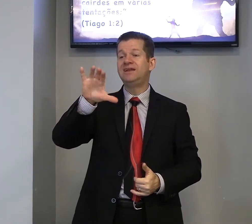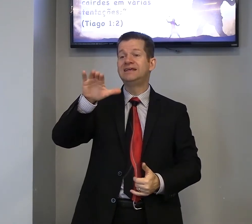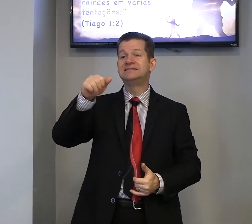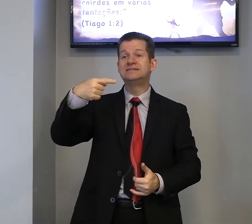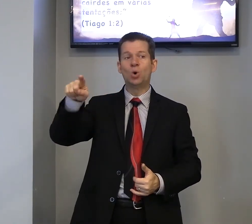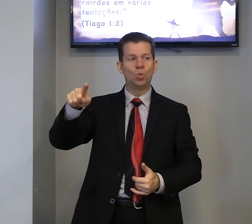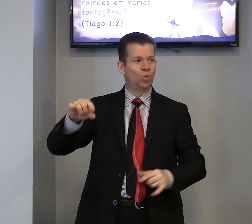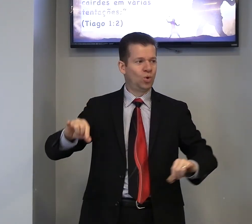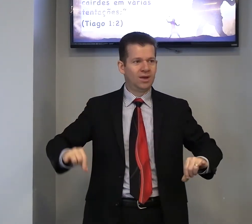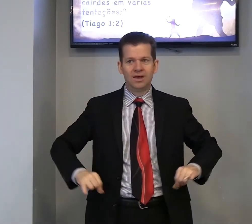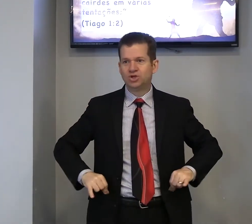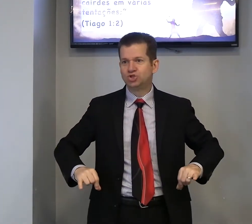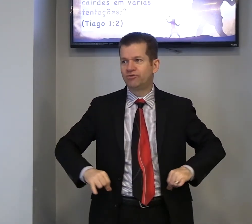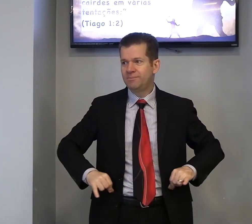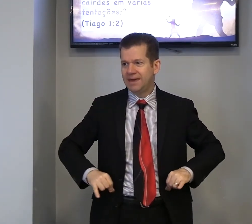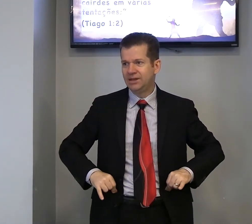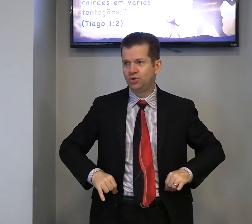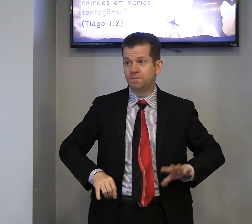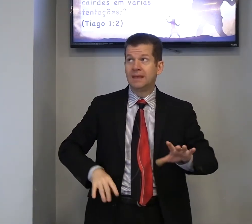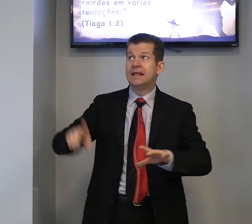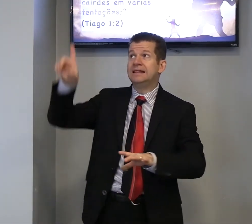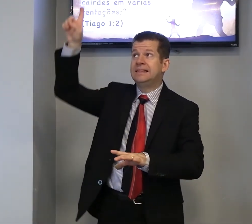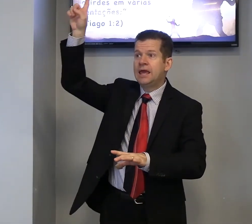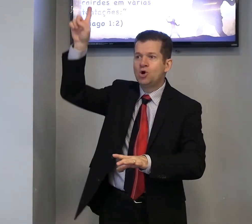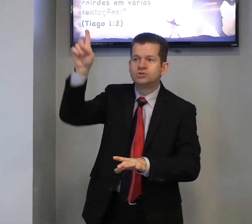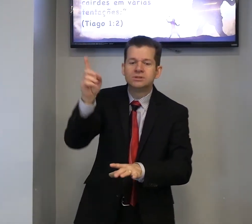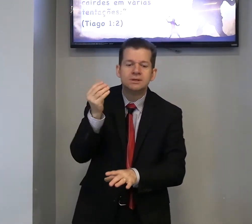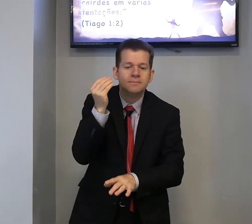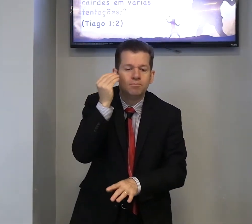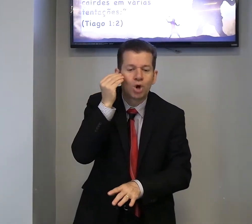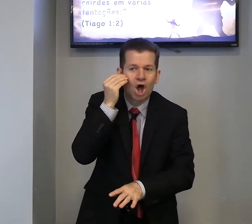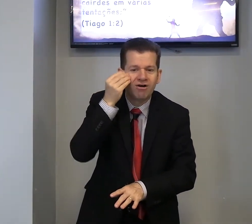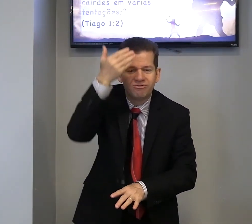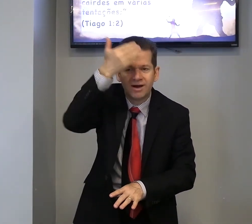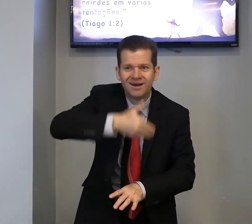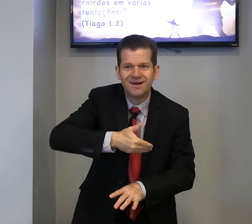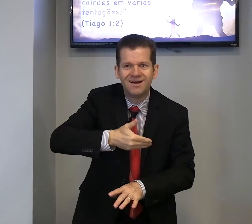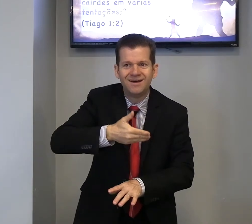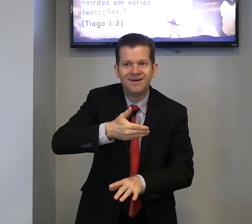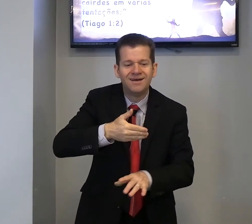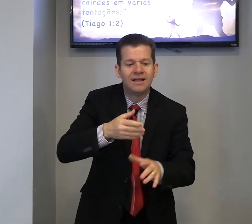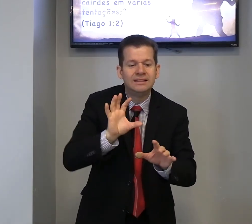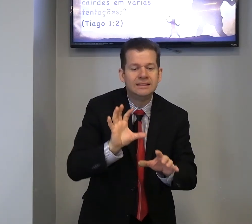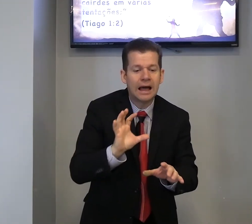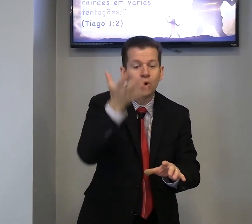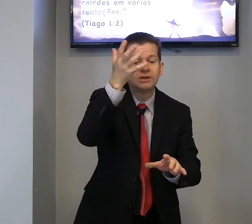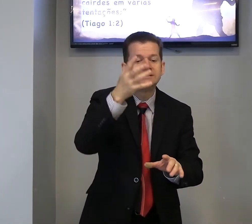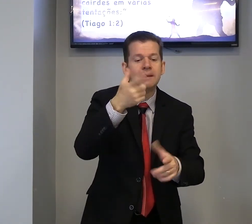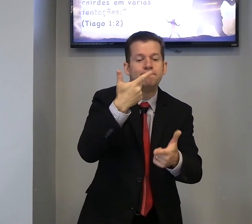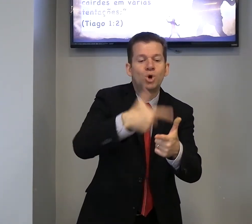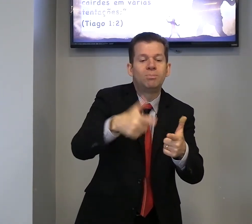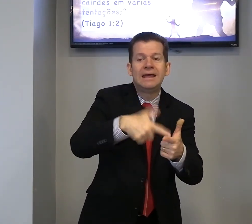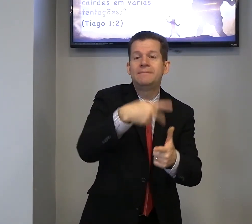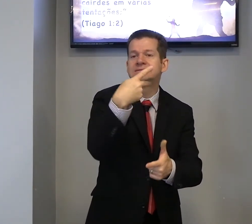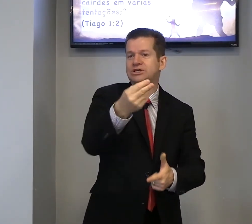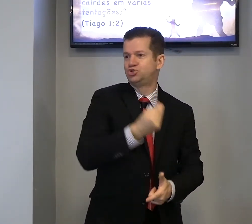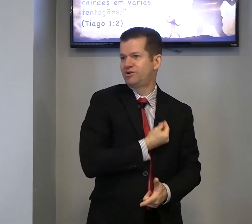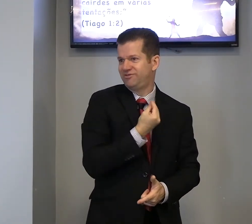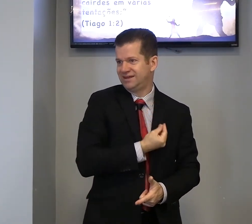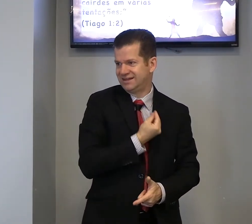aflição, sofrimento, Deus, prova, acontecer problemas, na sua vida,